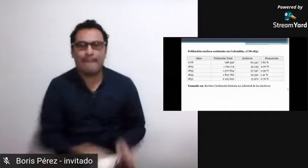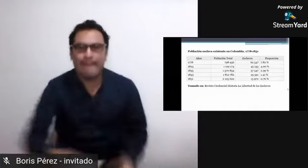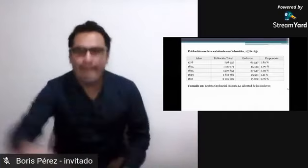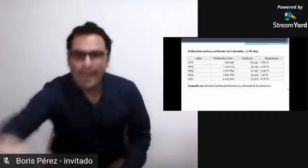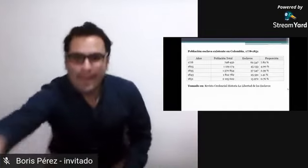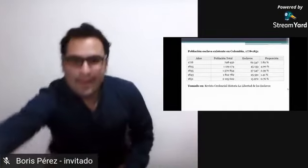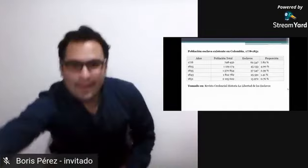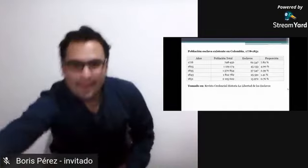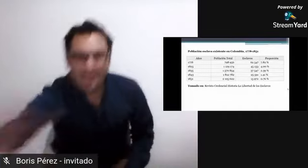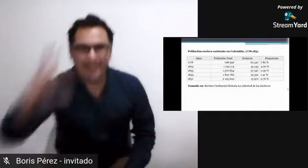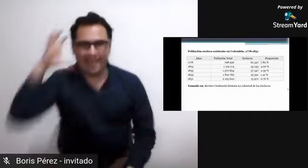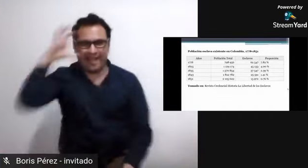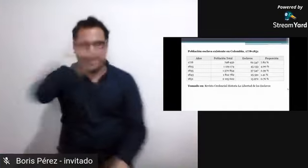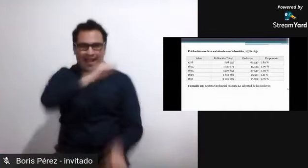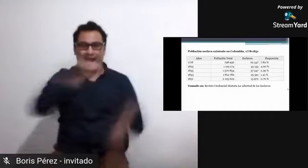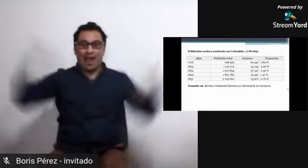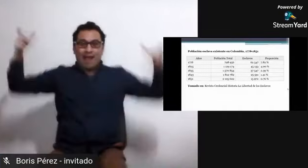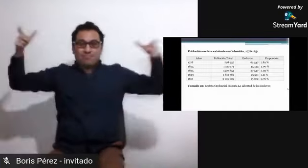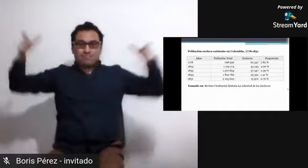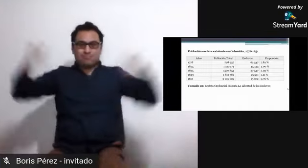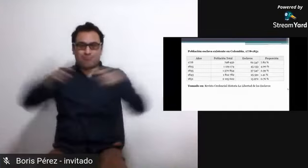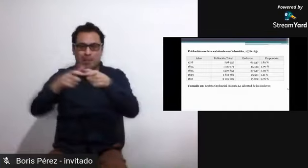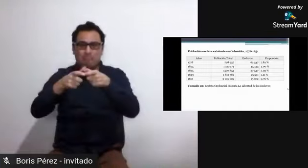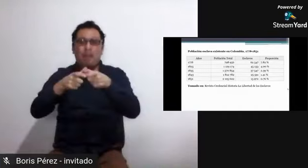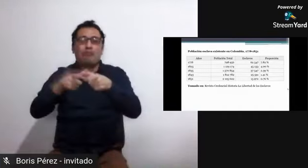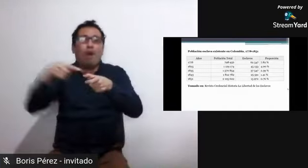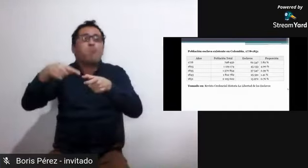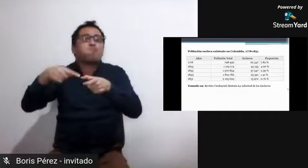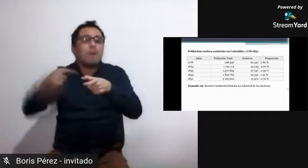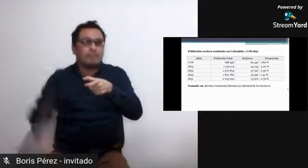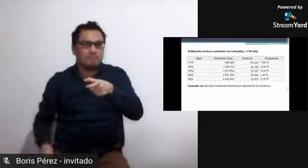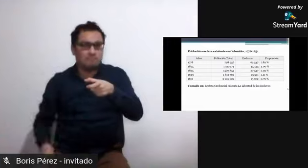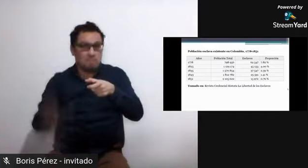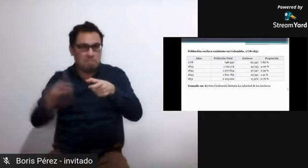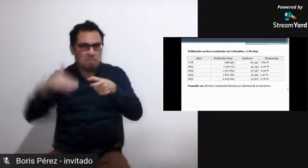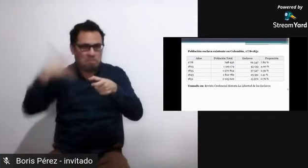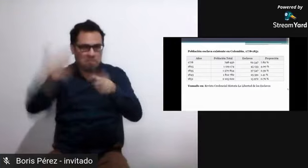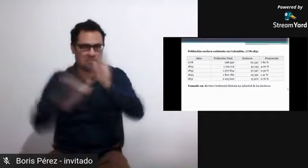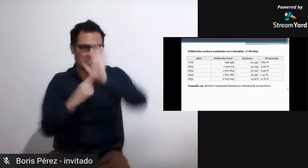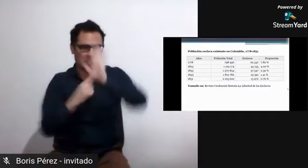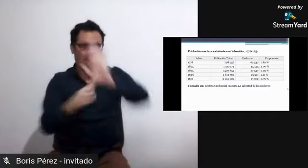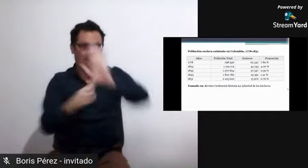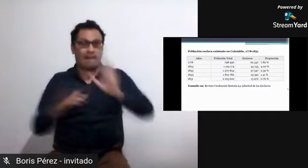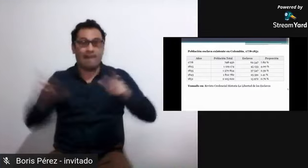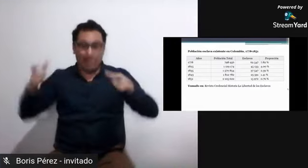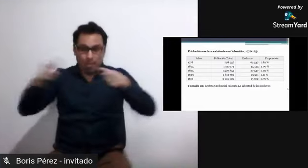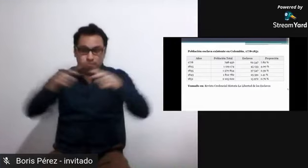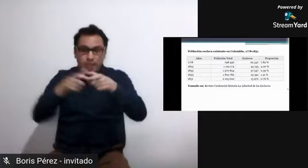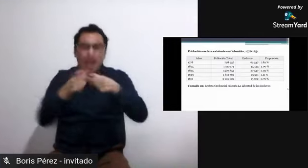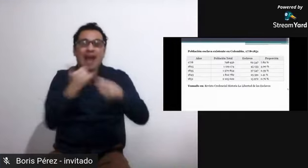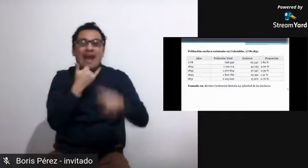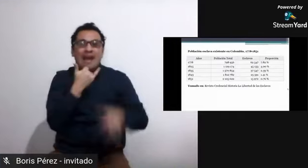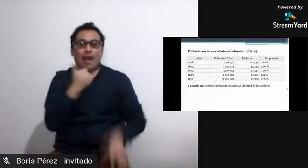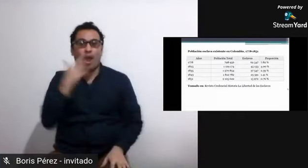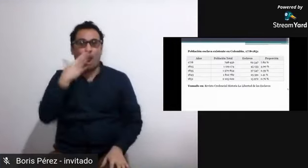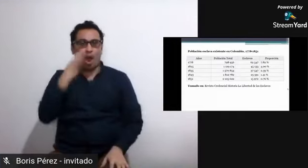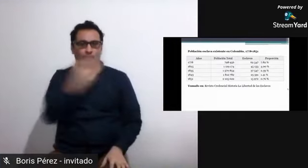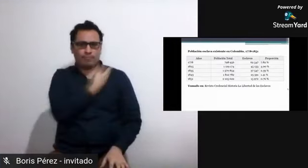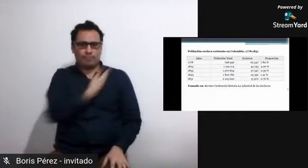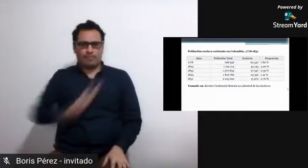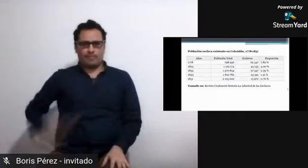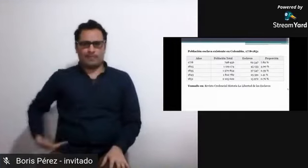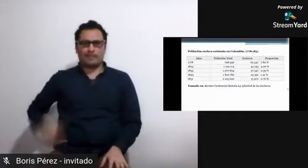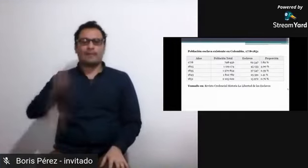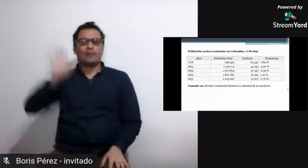Luego, para el año 1852, vemos que hay una reducción mucho más